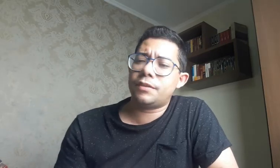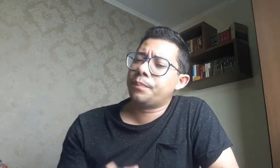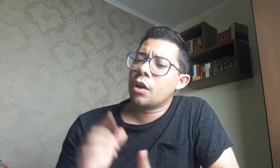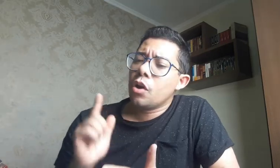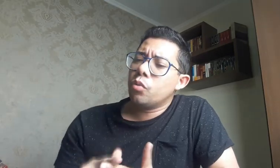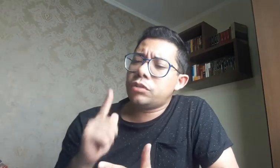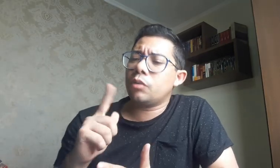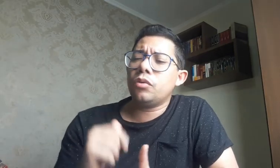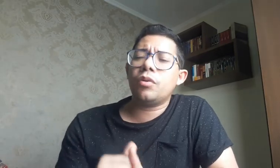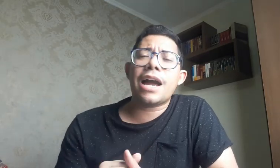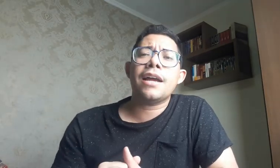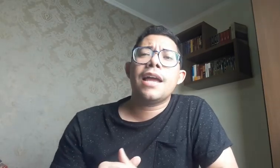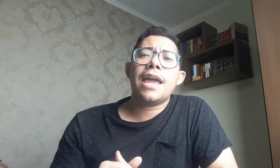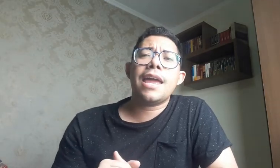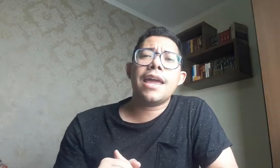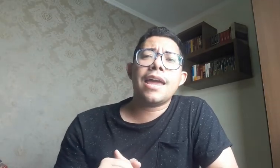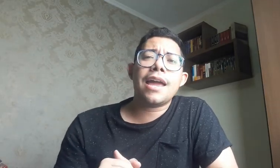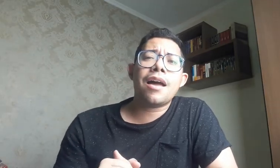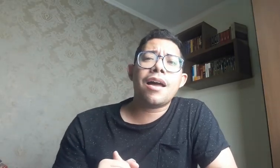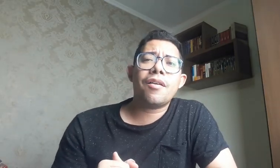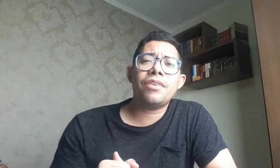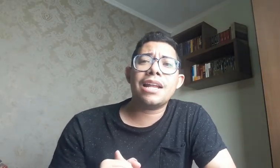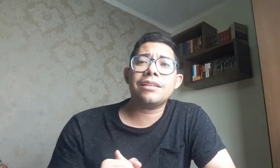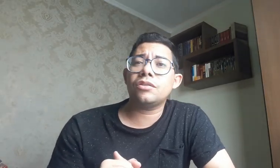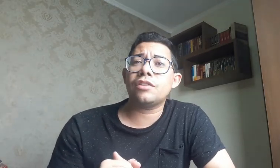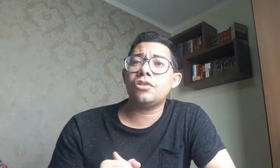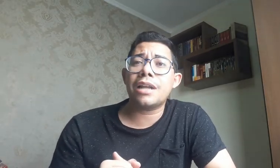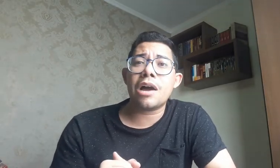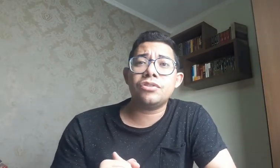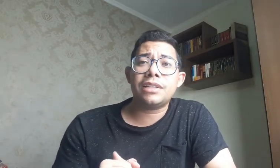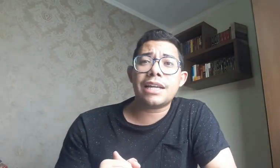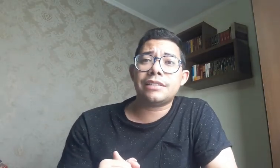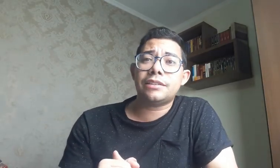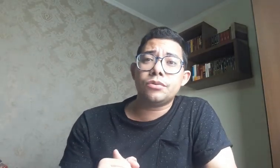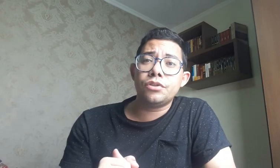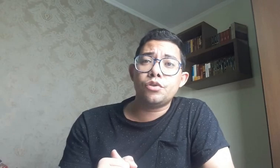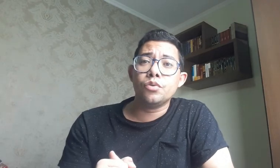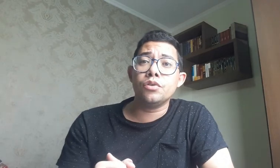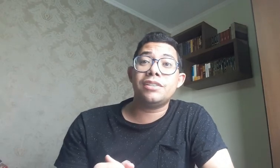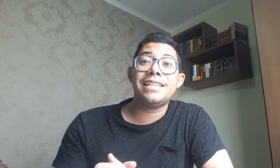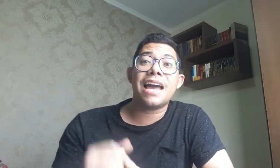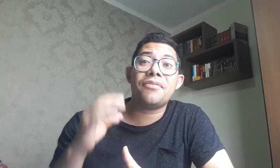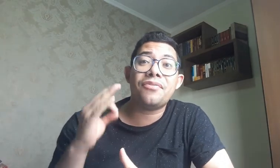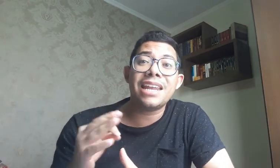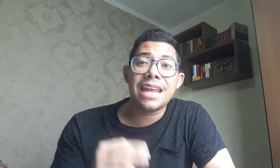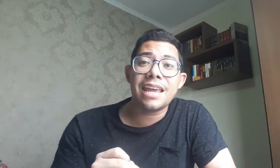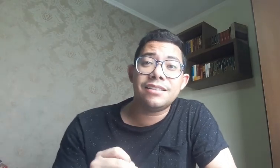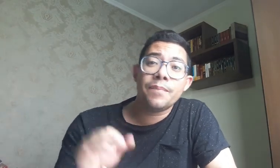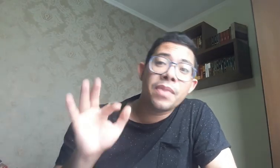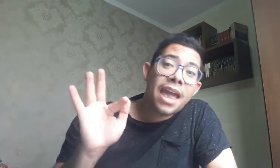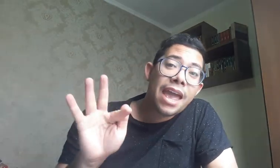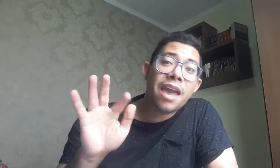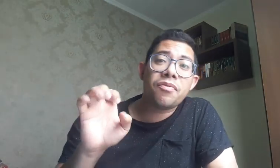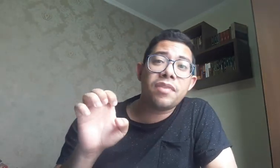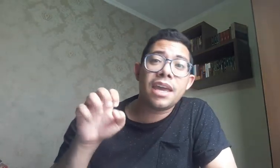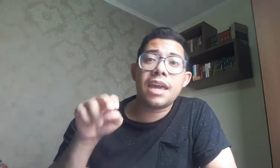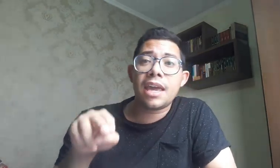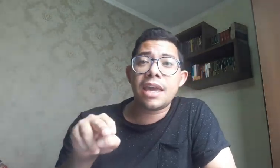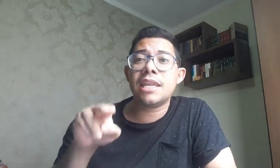Um segundo lugar é a Federação Nacional de Integração de Surdos, que é a FENEIS. F-E-N